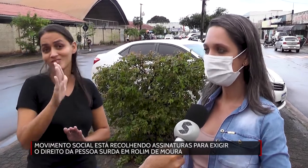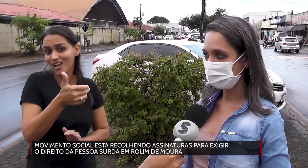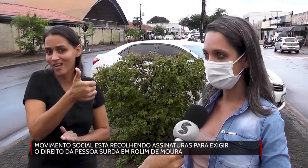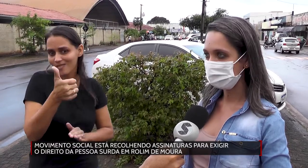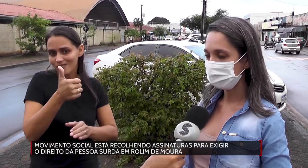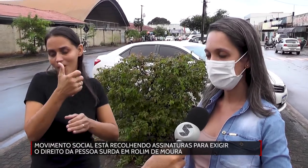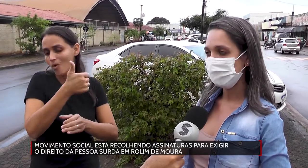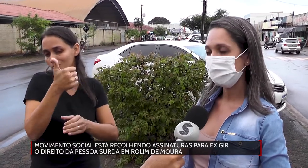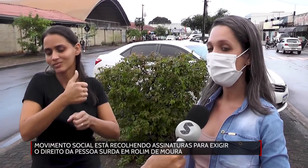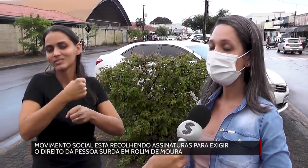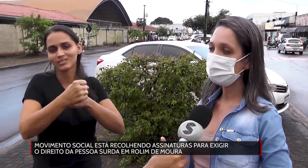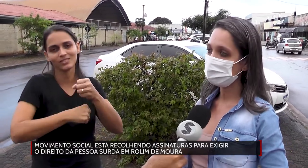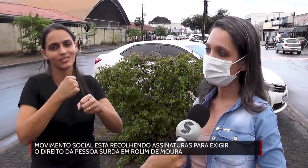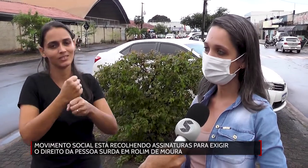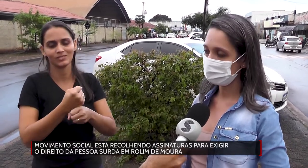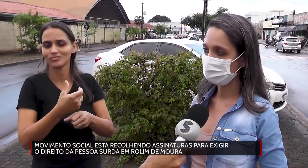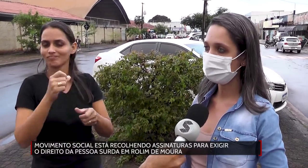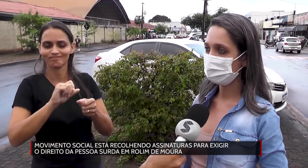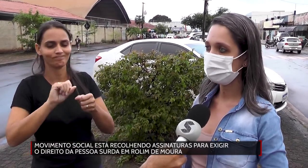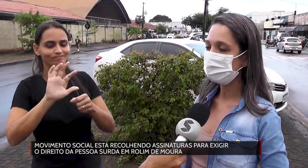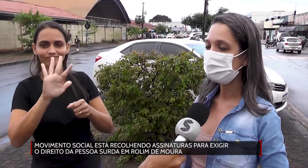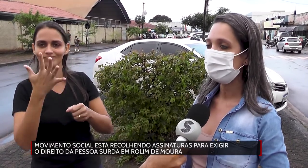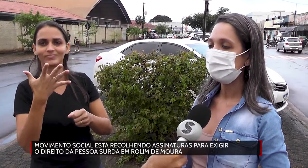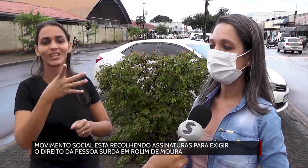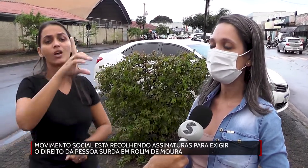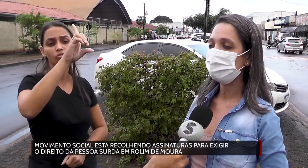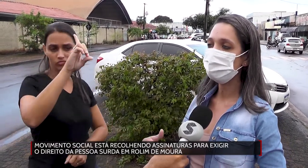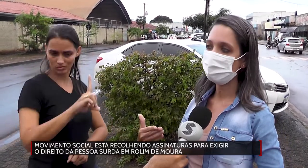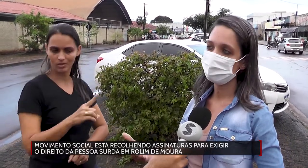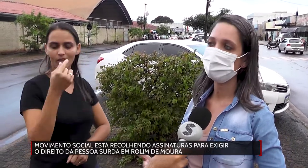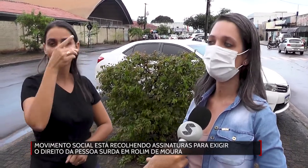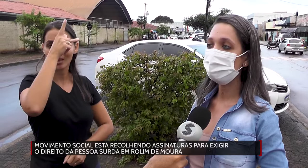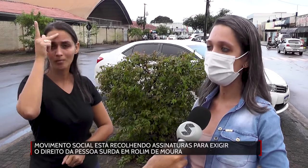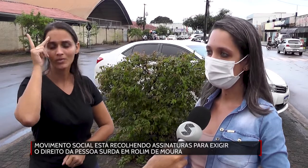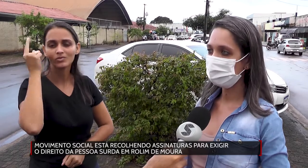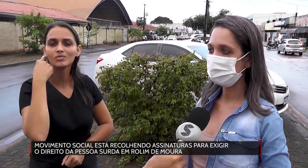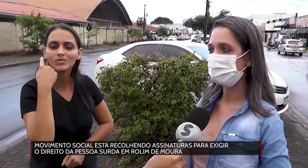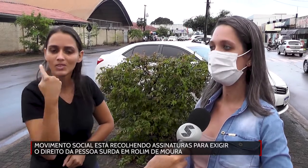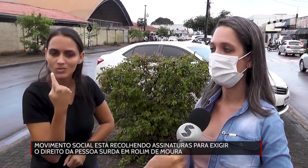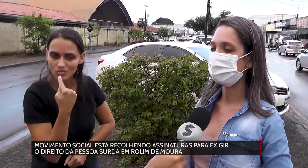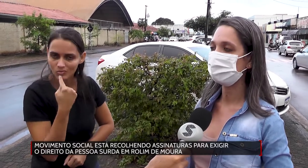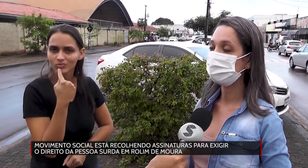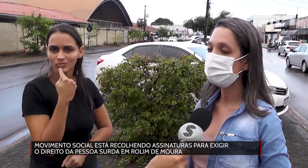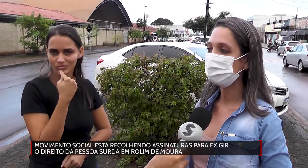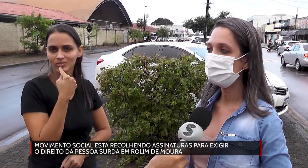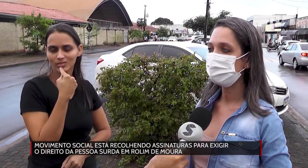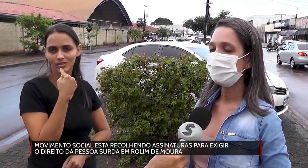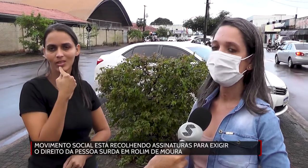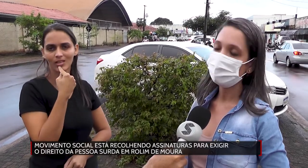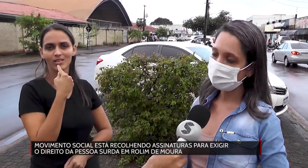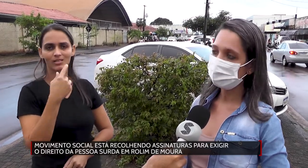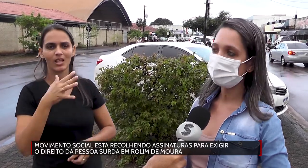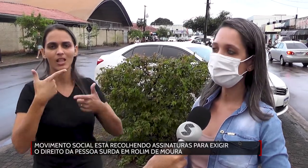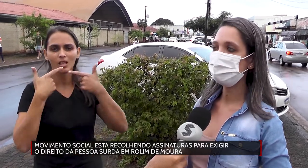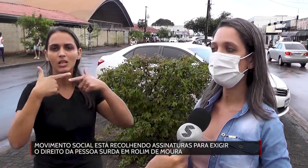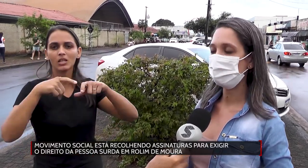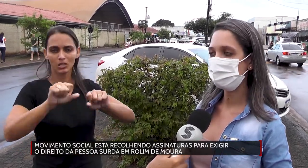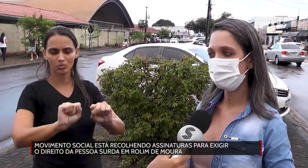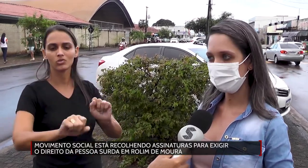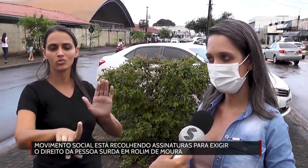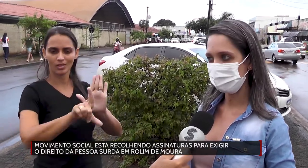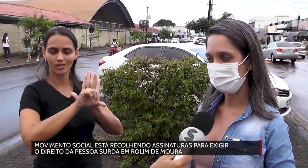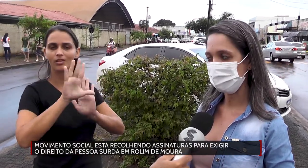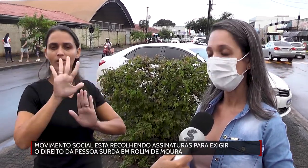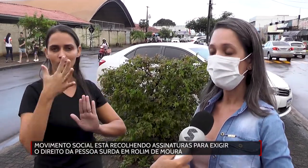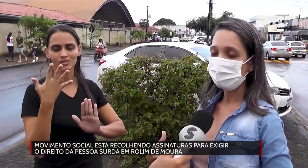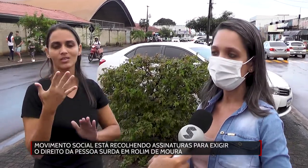nada acontece. É um direito da pessoa surda, né, ter o seu direito linguístico assegurado, né, em lei, e não acontece isso no